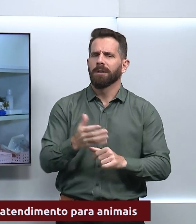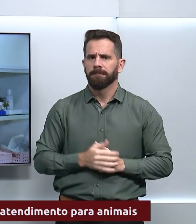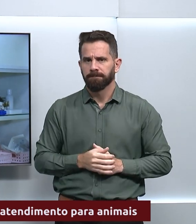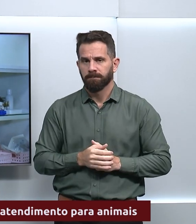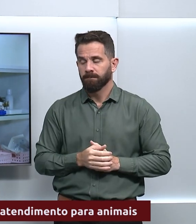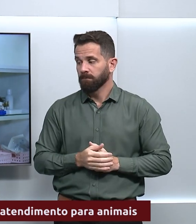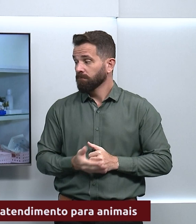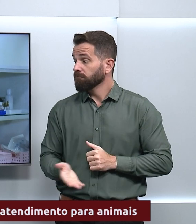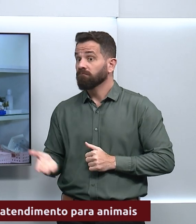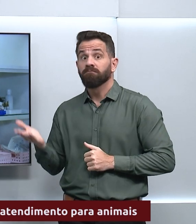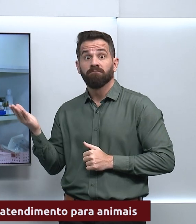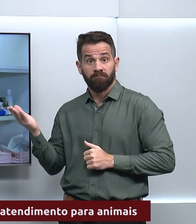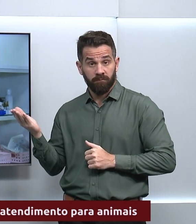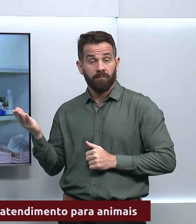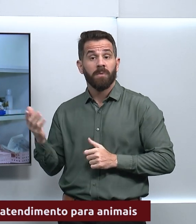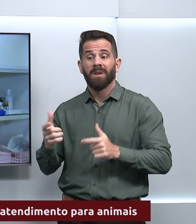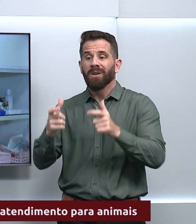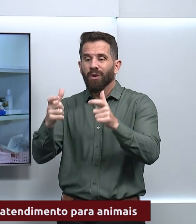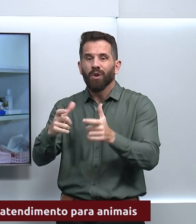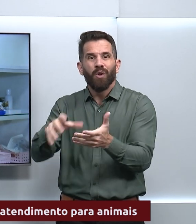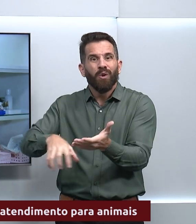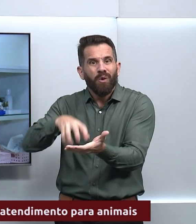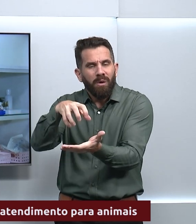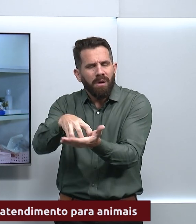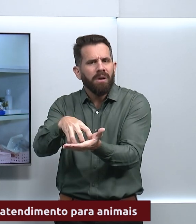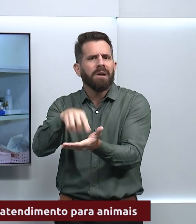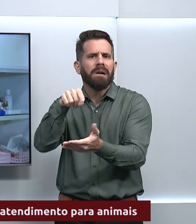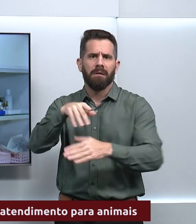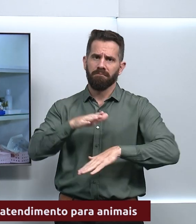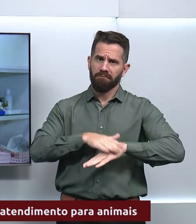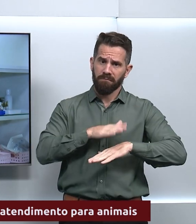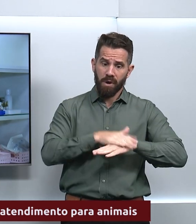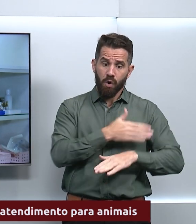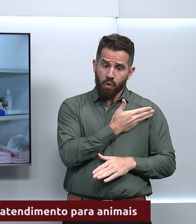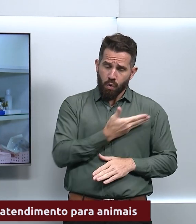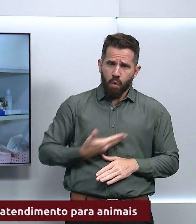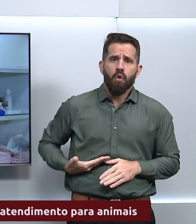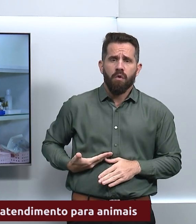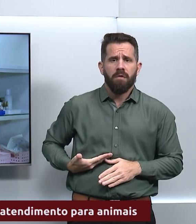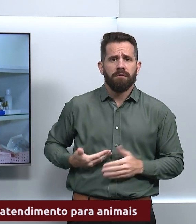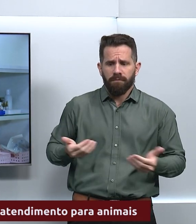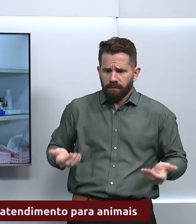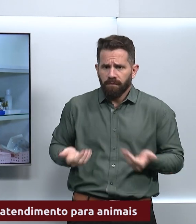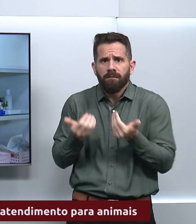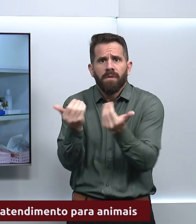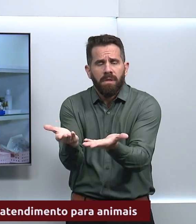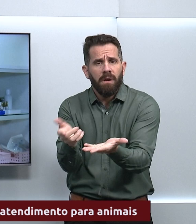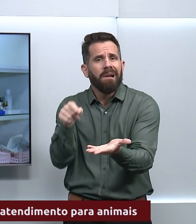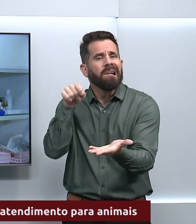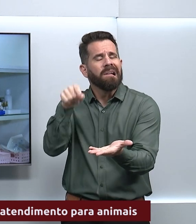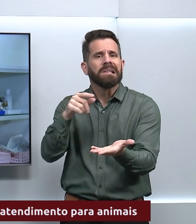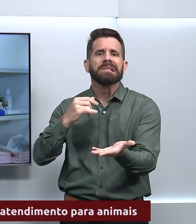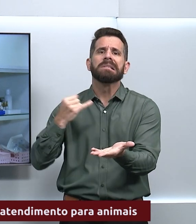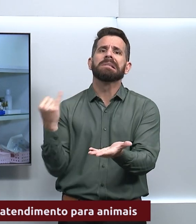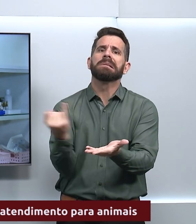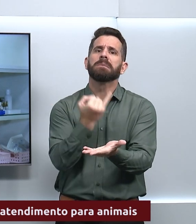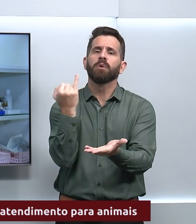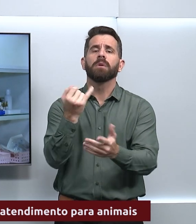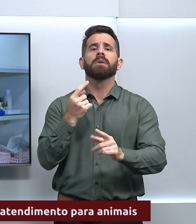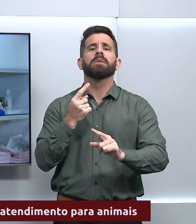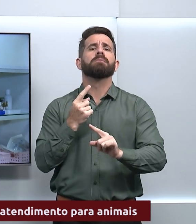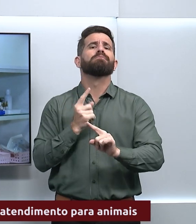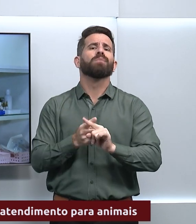iniciativa do poder público é extremamente importante para a garantia de políticas de saúde pública,